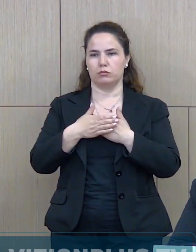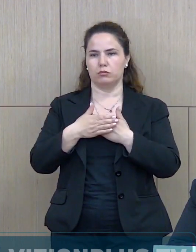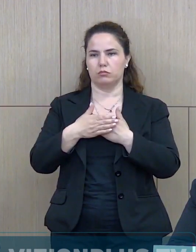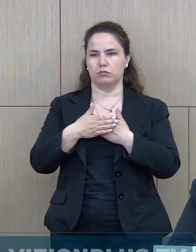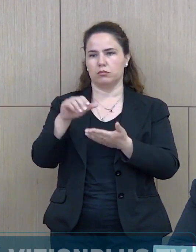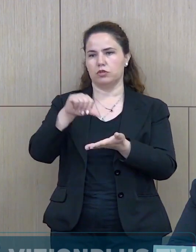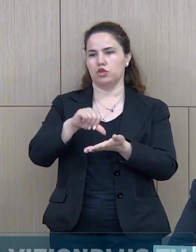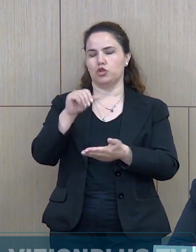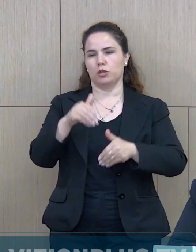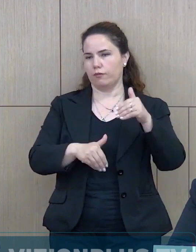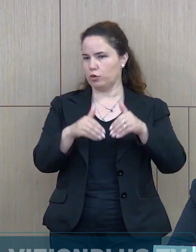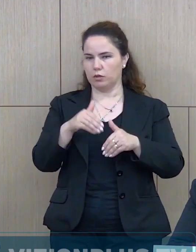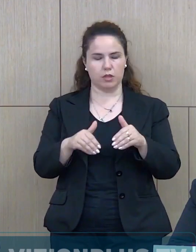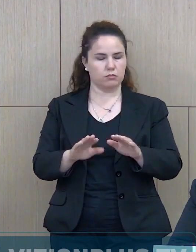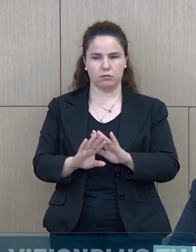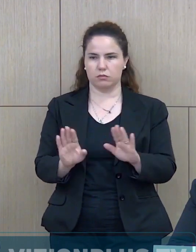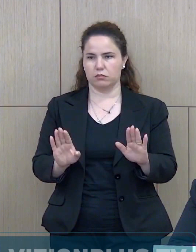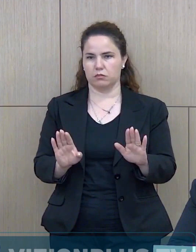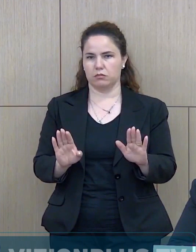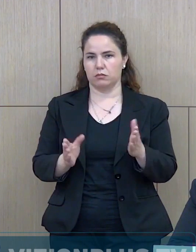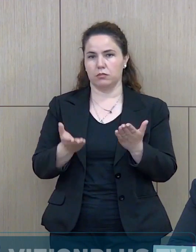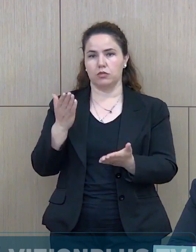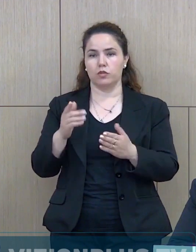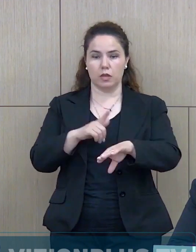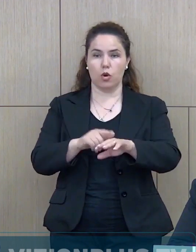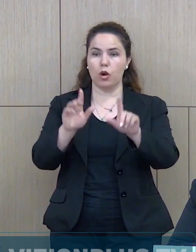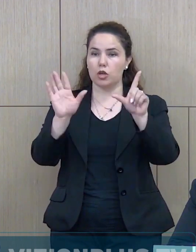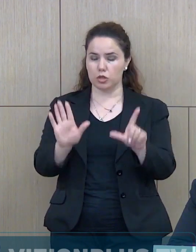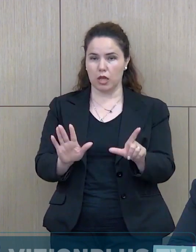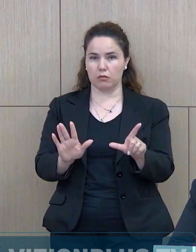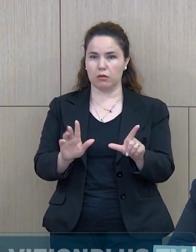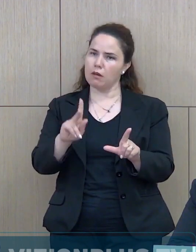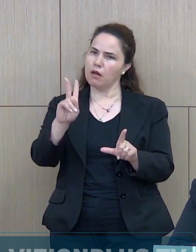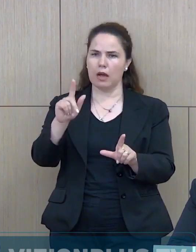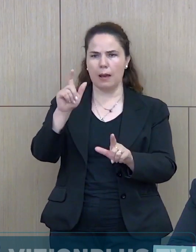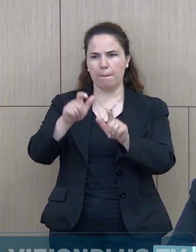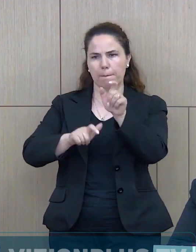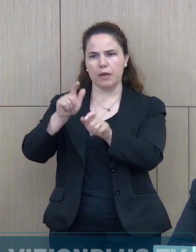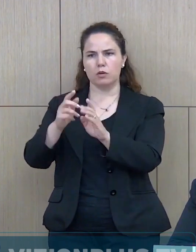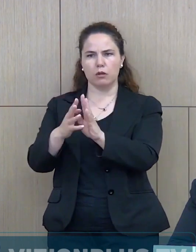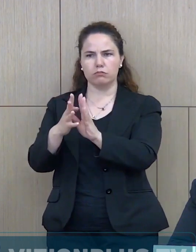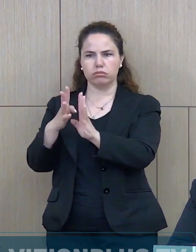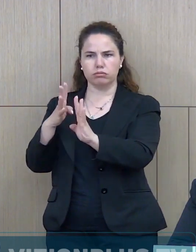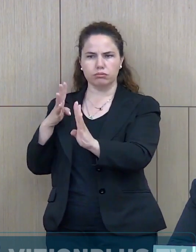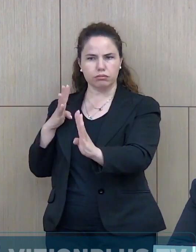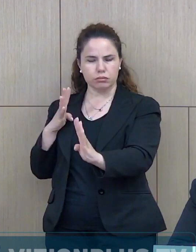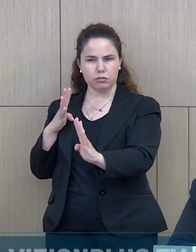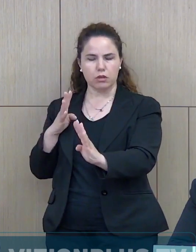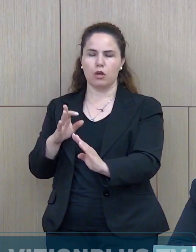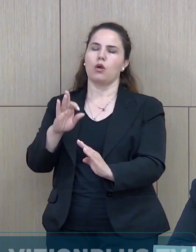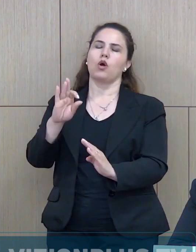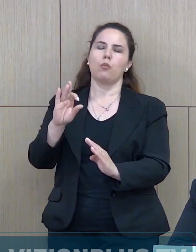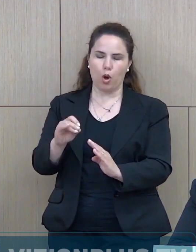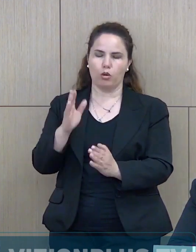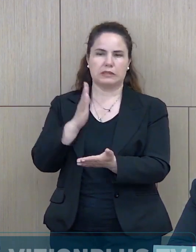Naturisht, nëse në orë 9.00 ka votues që janë në radhë për të votuar, ata